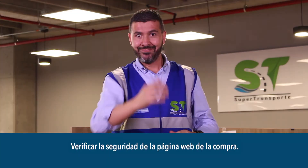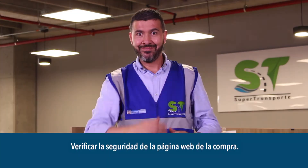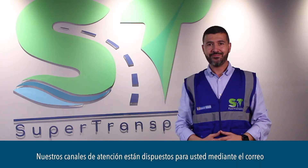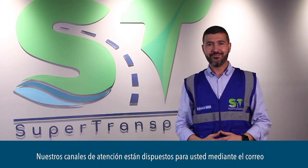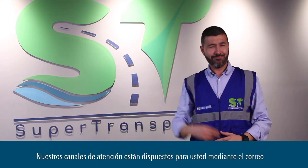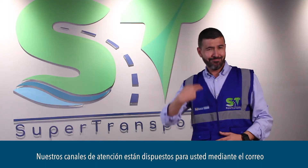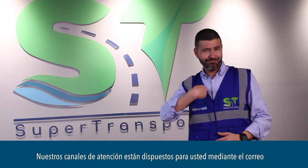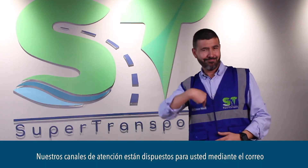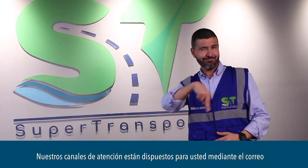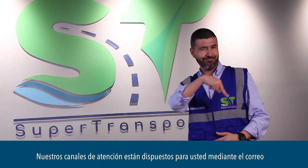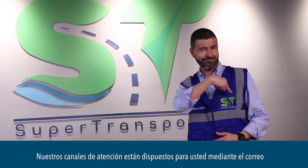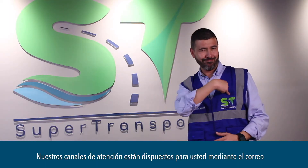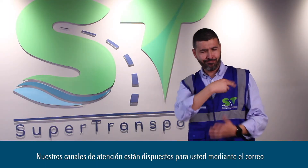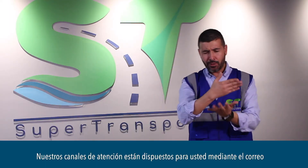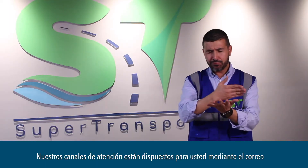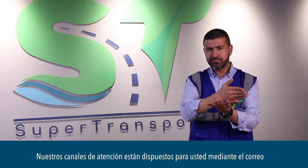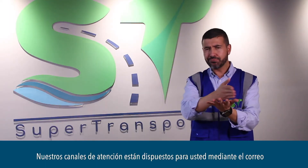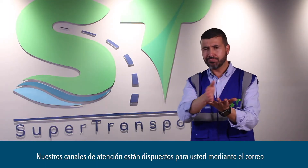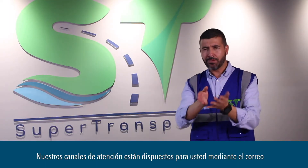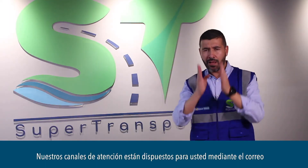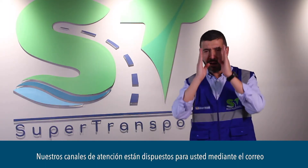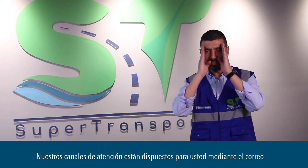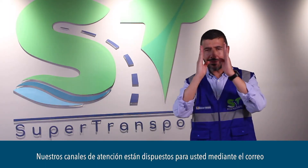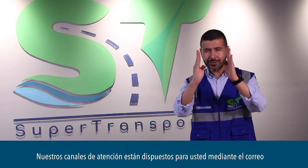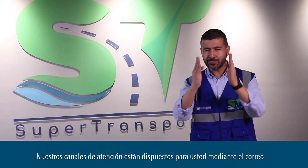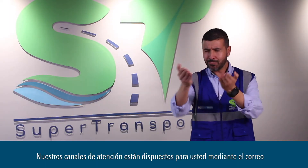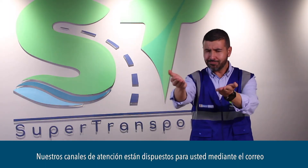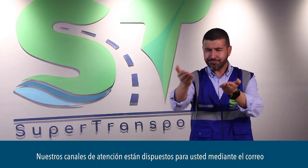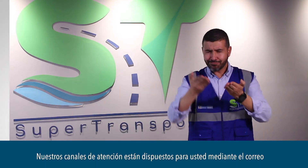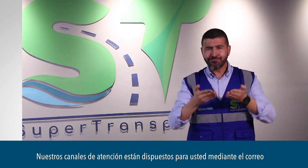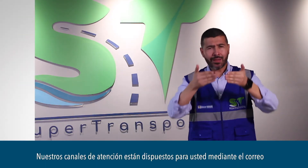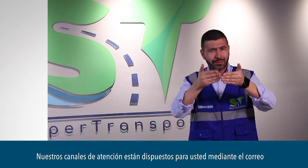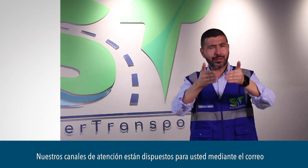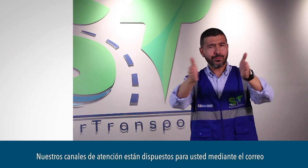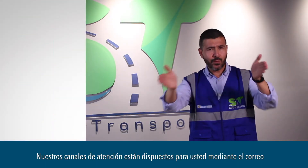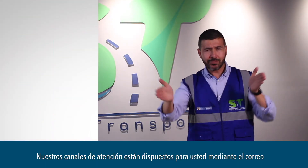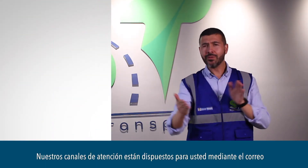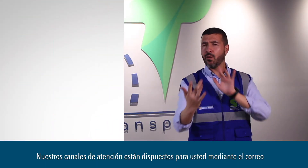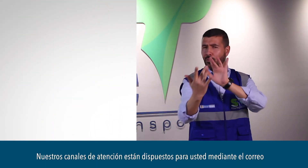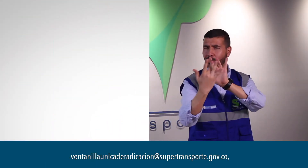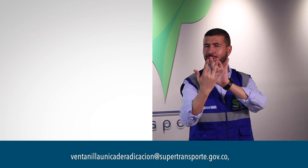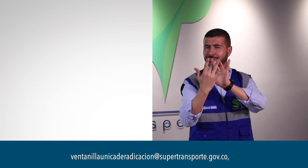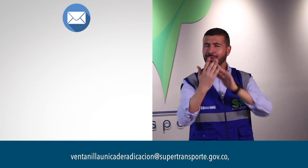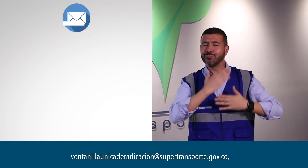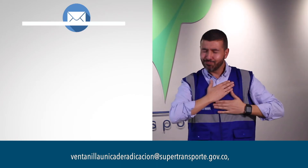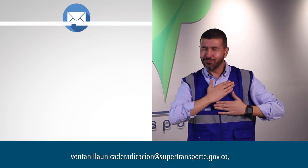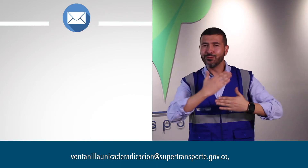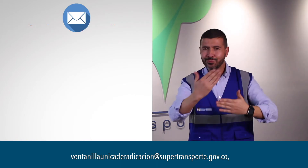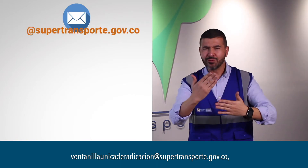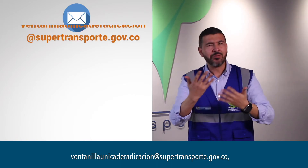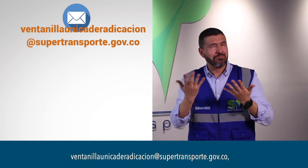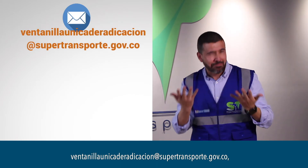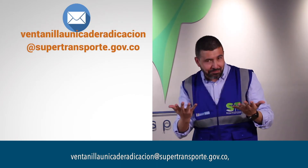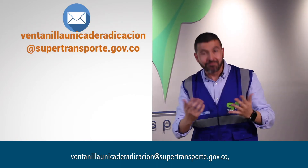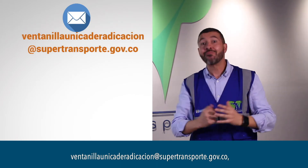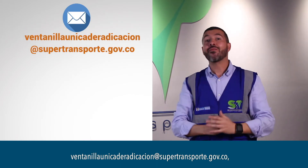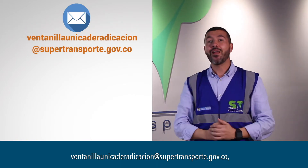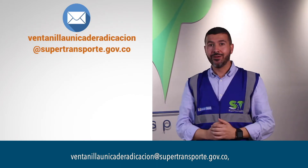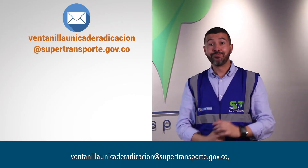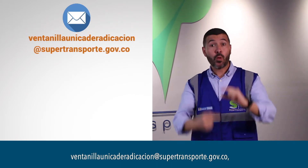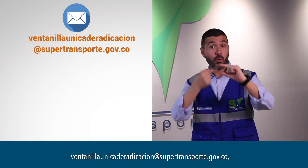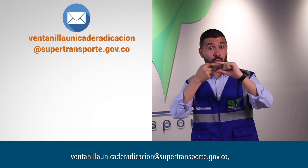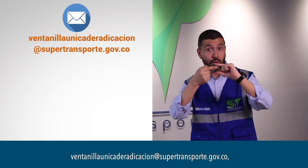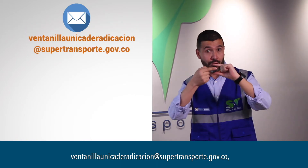nuestros canales de atención están dispuestos para usted mediante el correo ventanilla única de